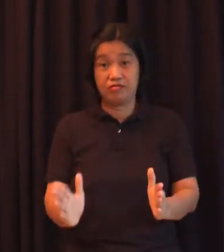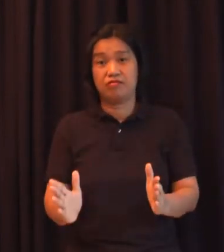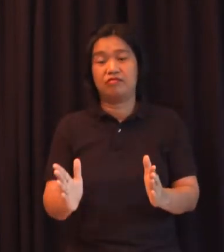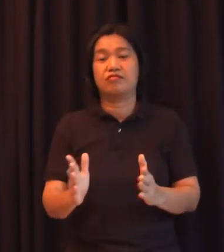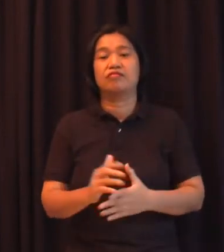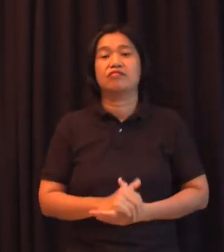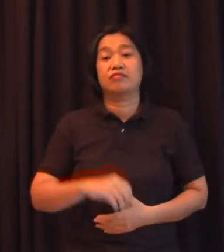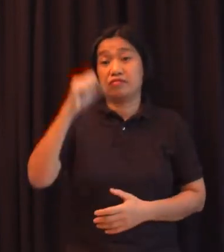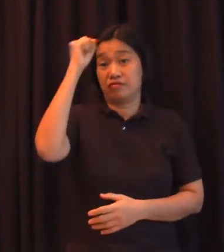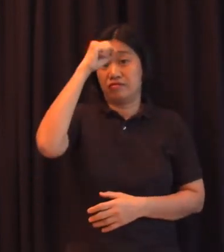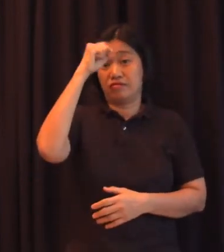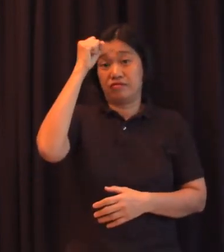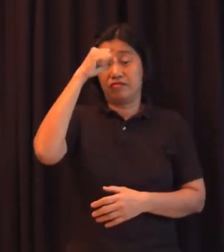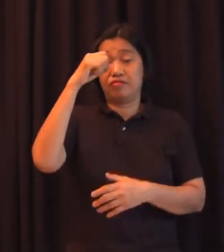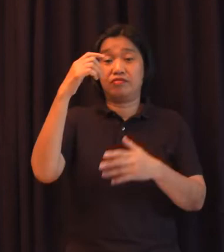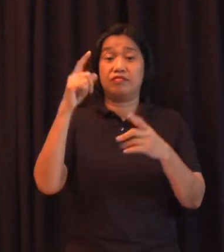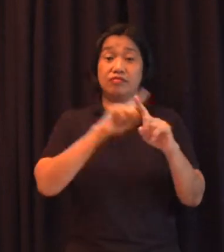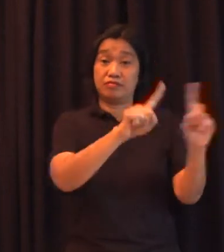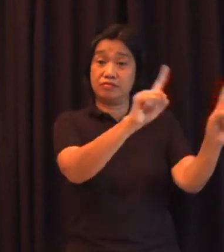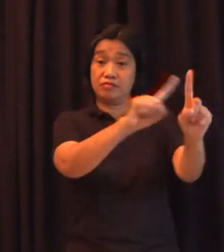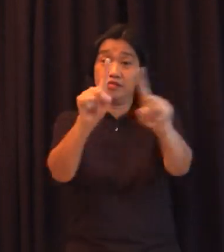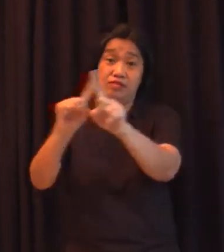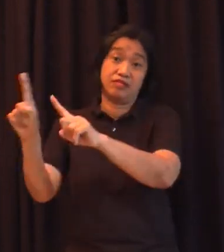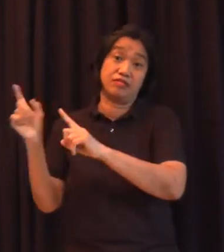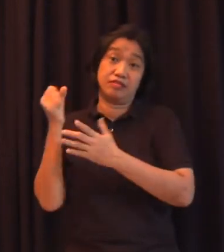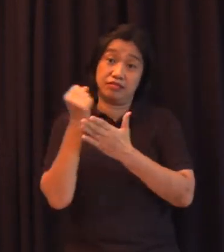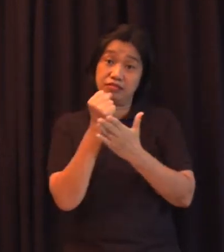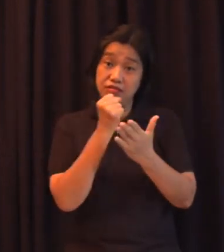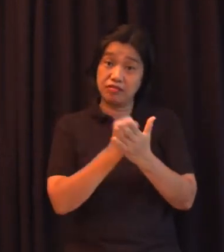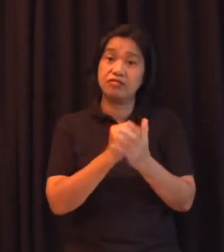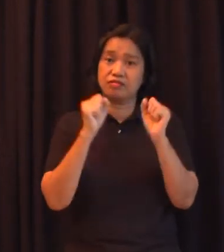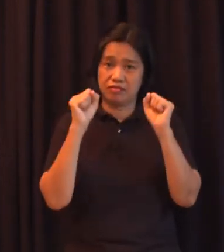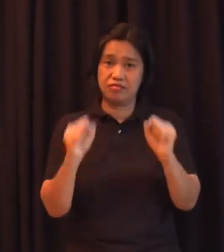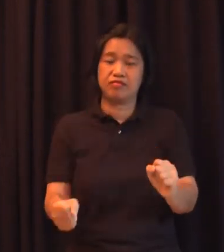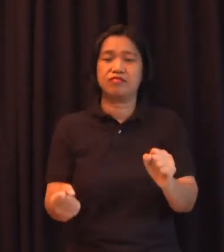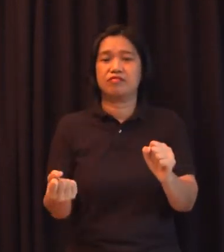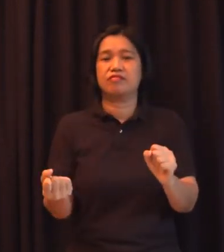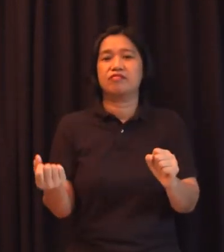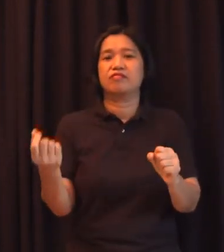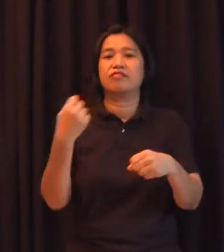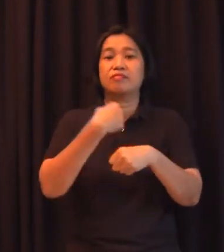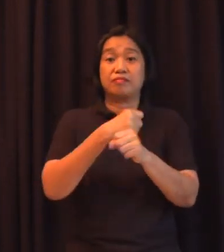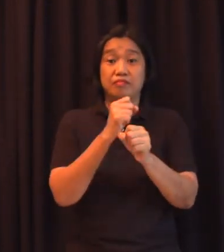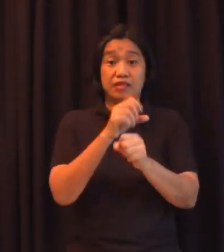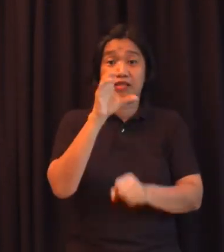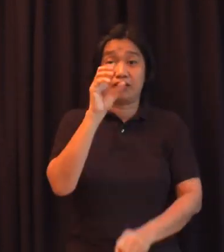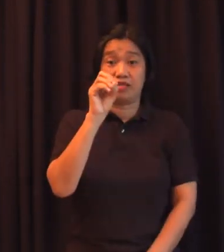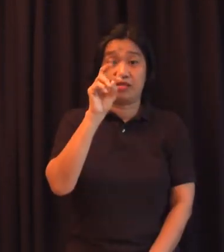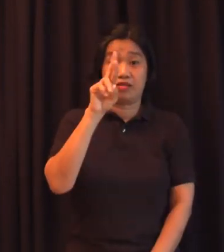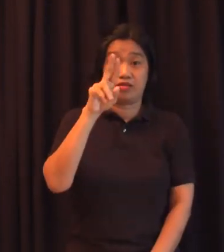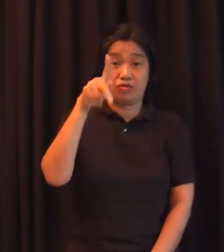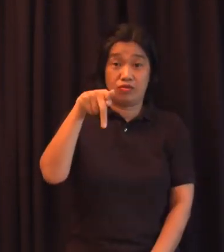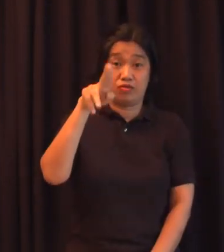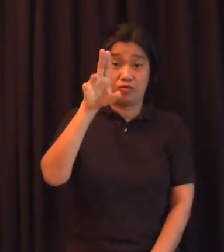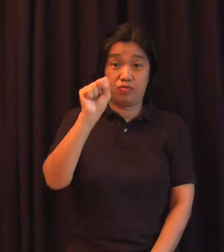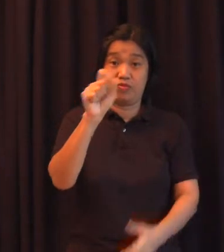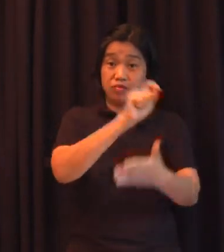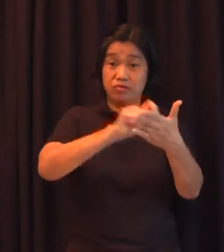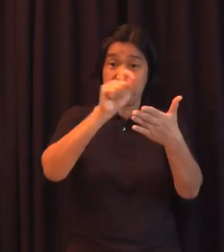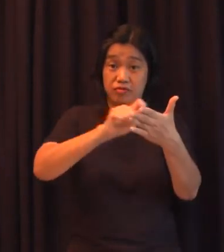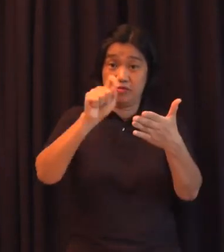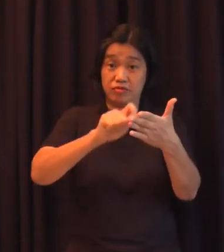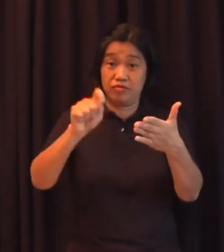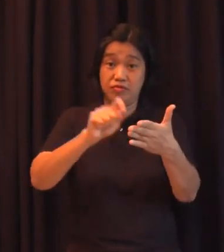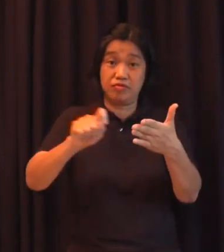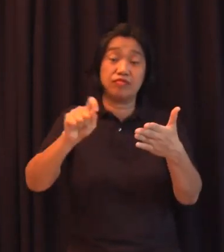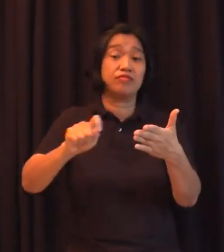natin sa iba't ibang larangan, para makabuo nga ng corpus ng mga sulatin na nakasulat sa wikang